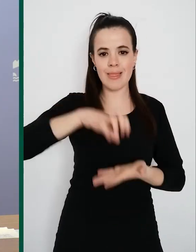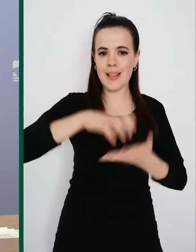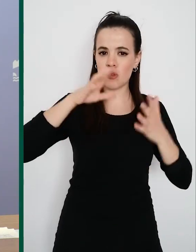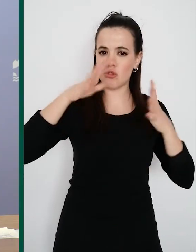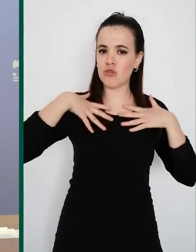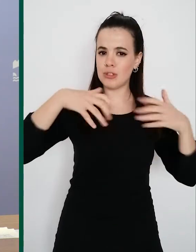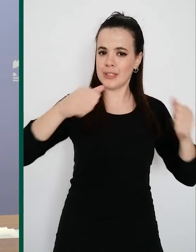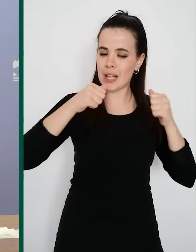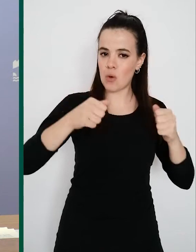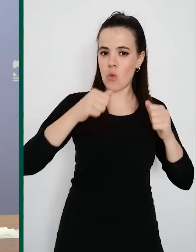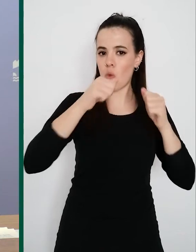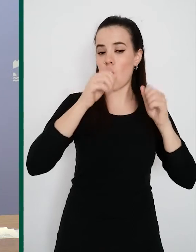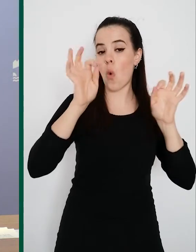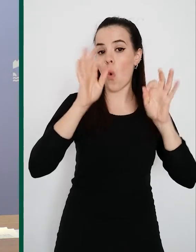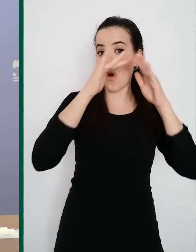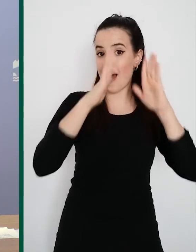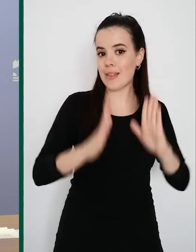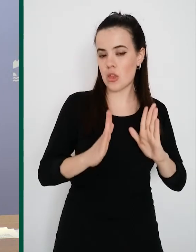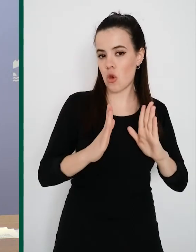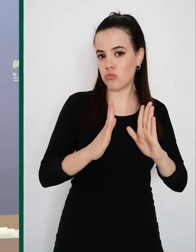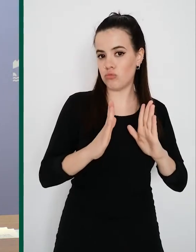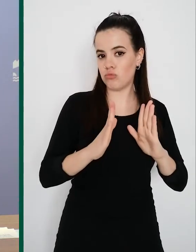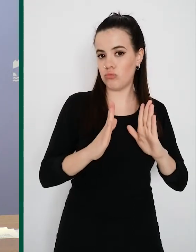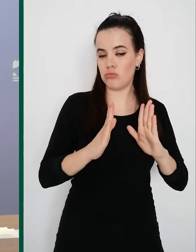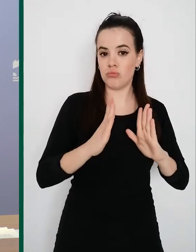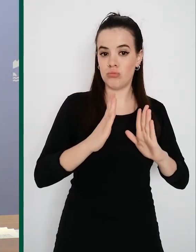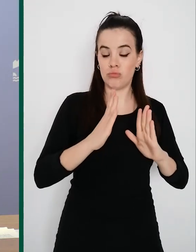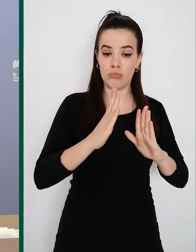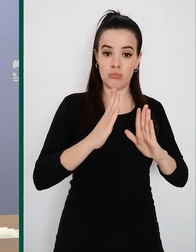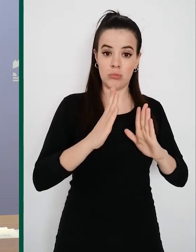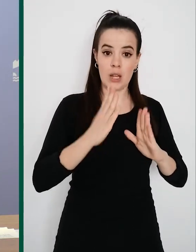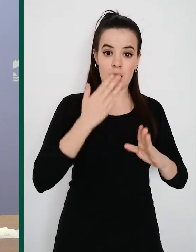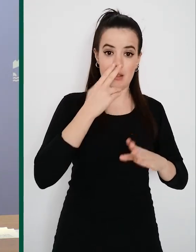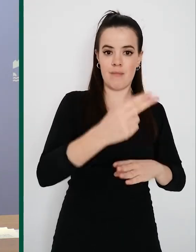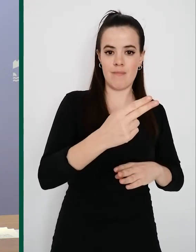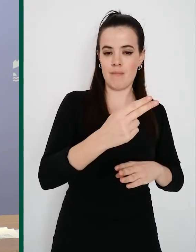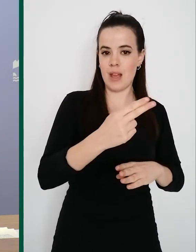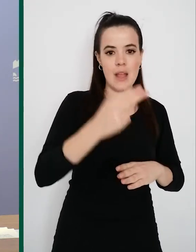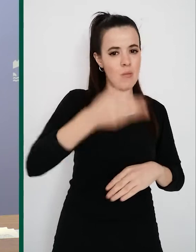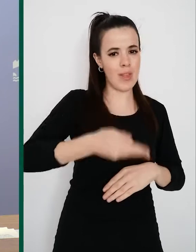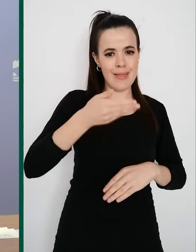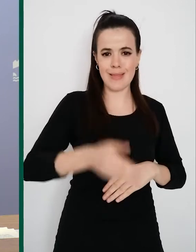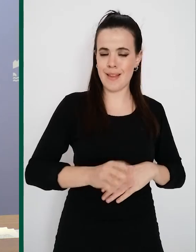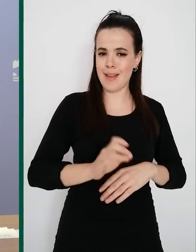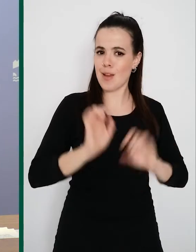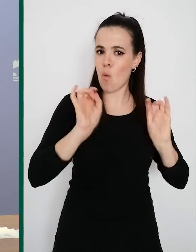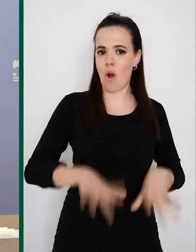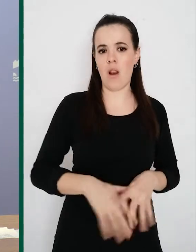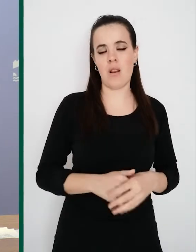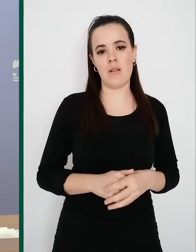a la atención domiciliaria, que lidera atención primaria. Y esto nos ha permitido desahogar la presión asistencial en nuestros